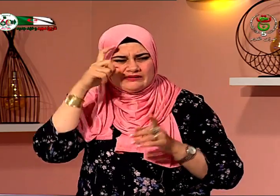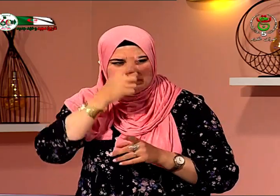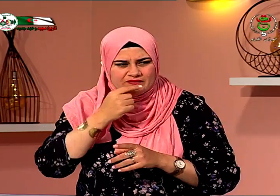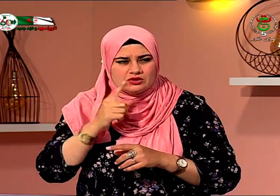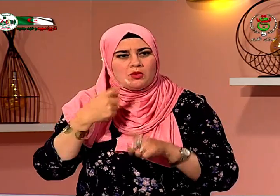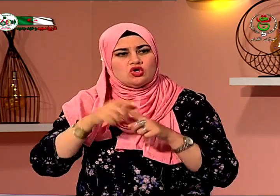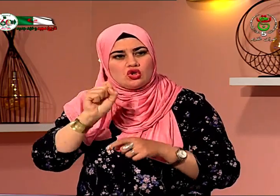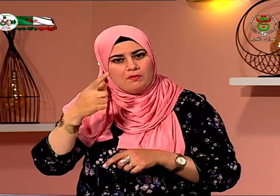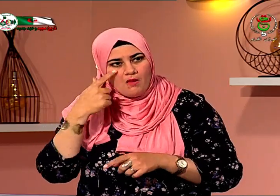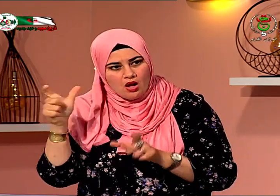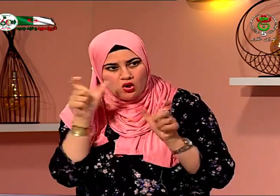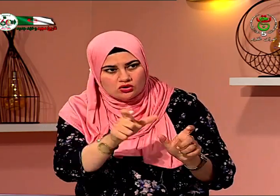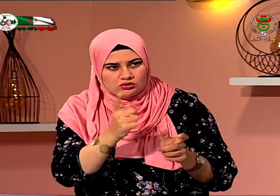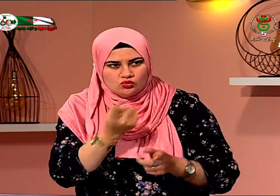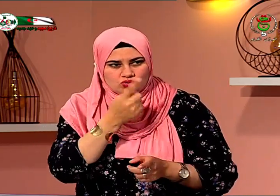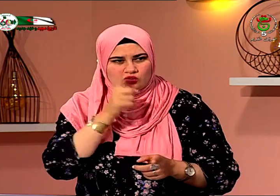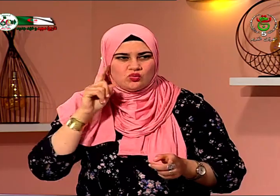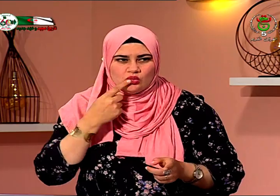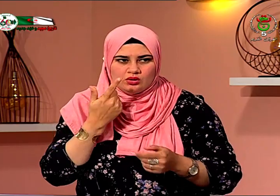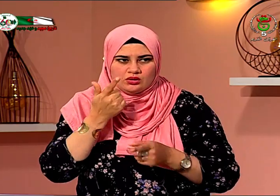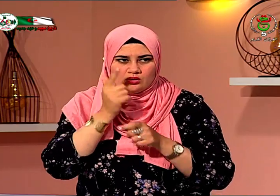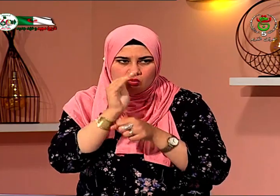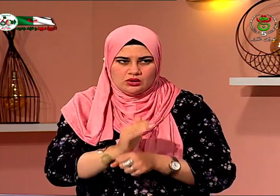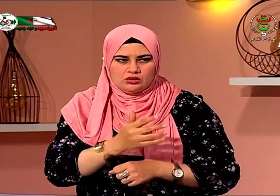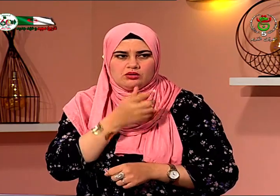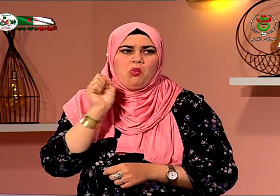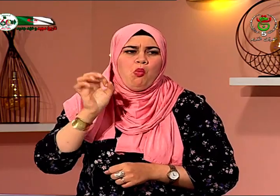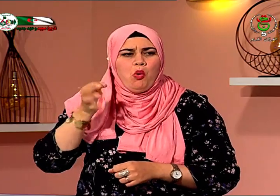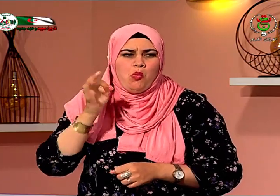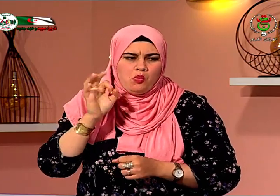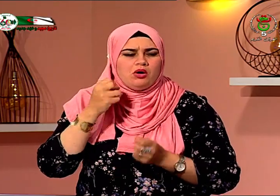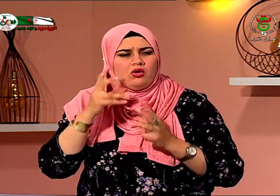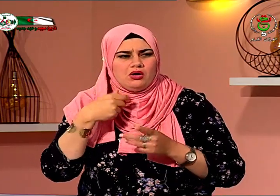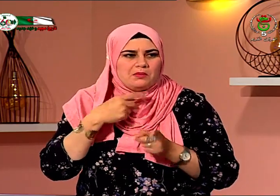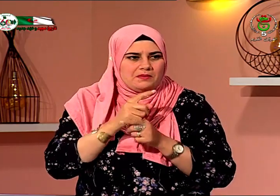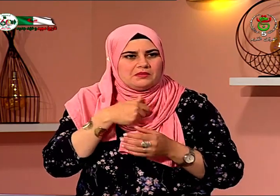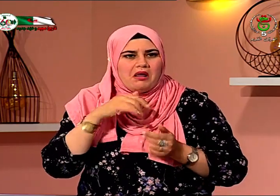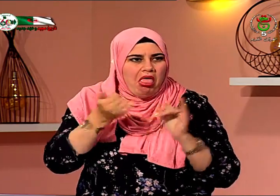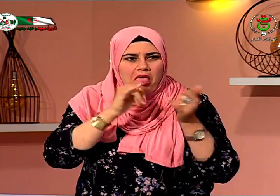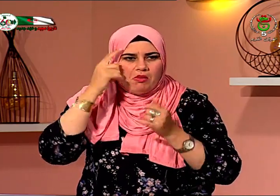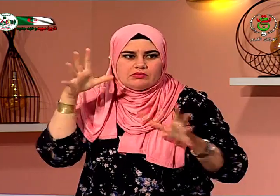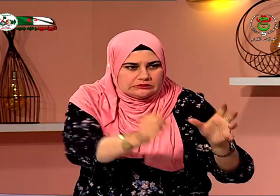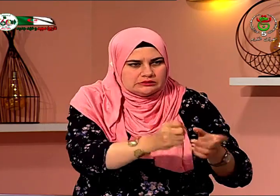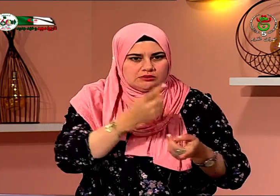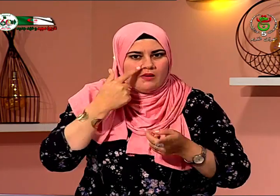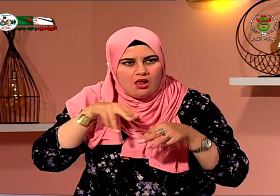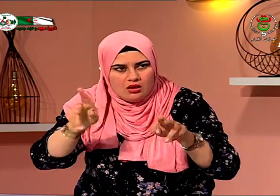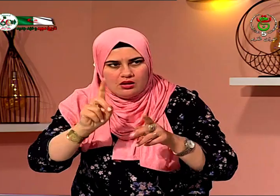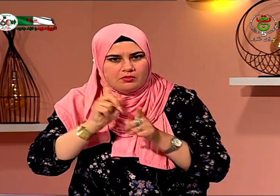تعتني بي لكن كانت دائما تطلب من إخوتي أن يعتنوا بي كذلك لأنها